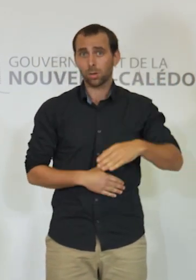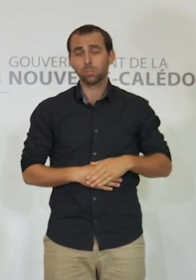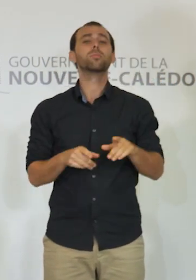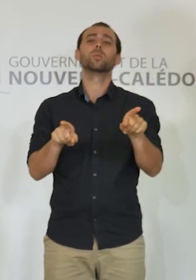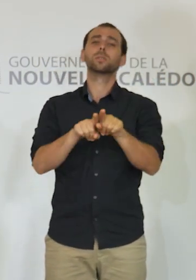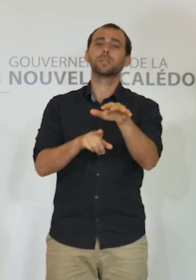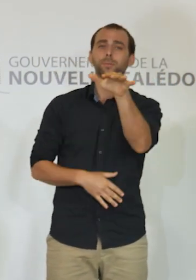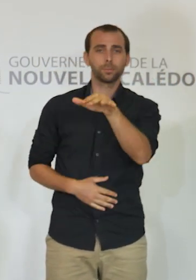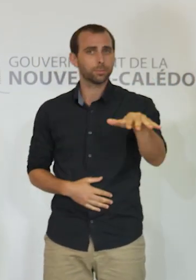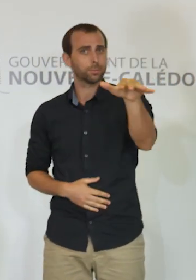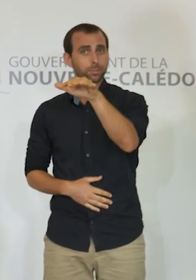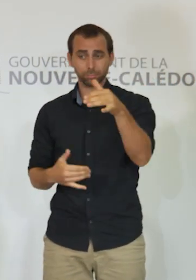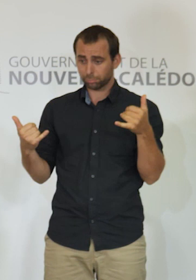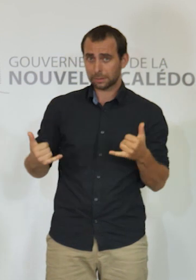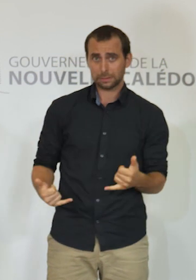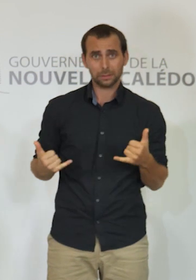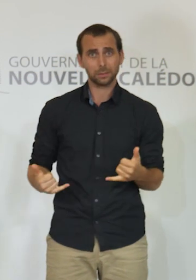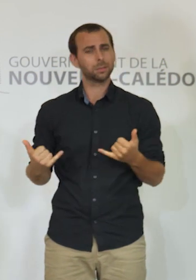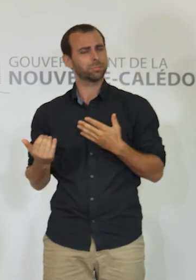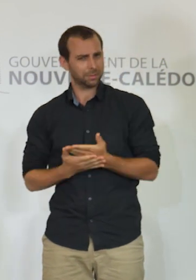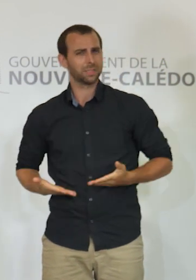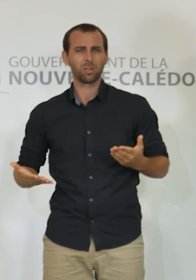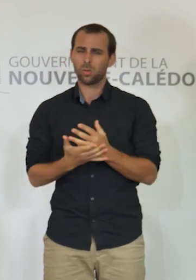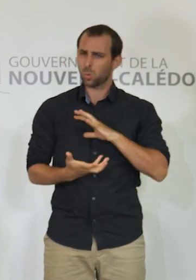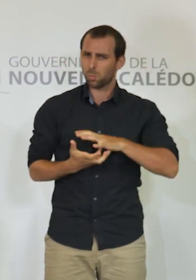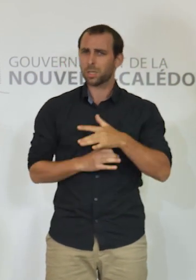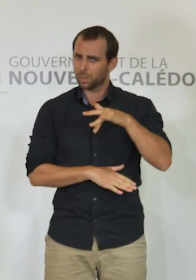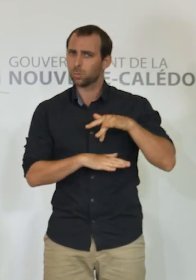ici, qui vivez parfois des situations difficiles.